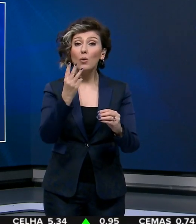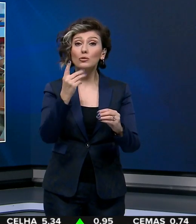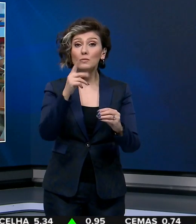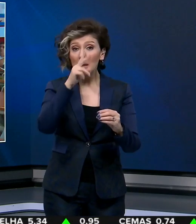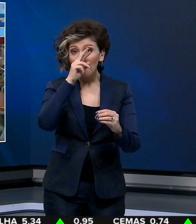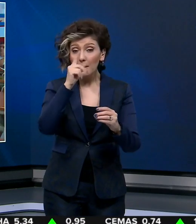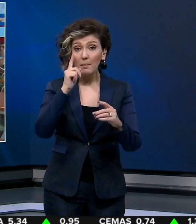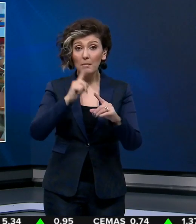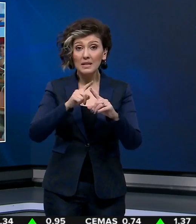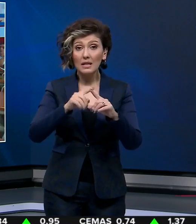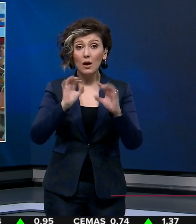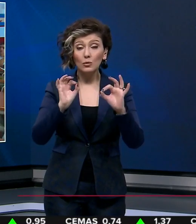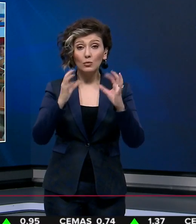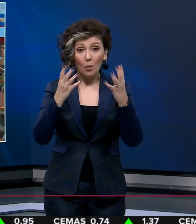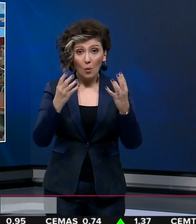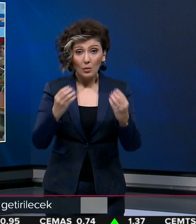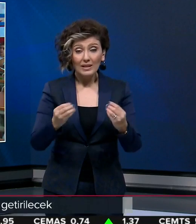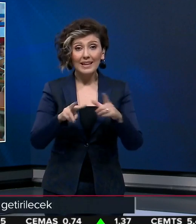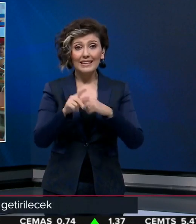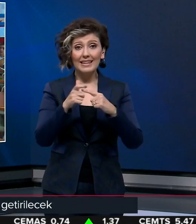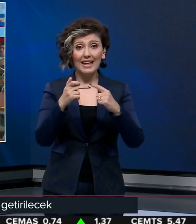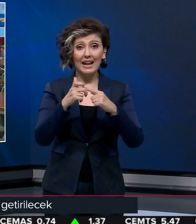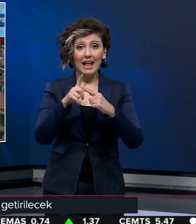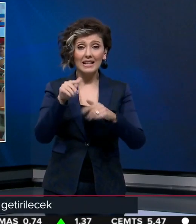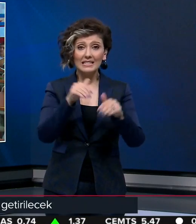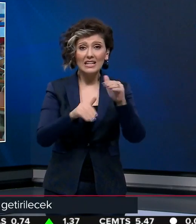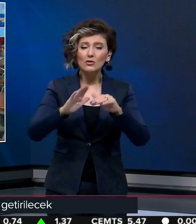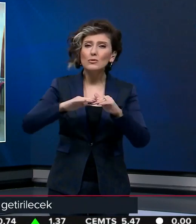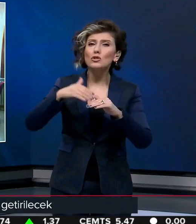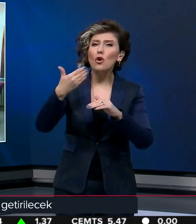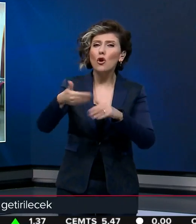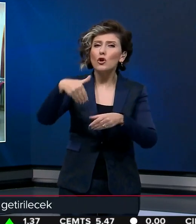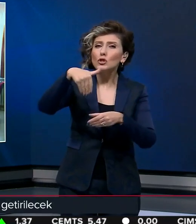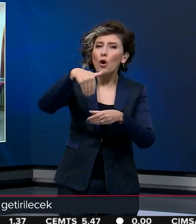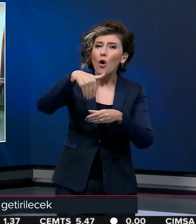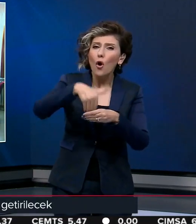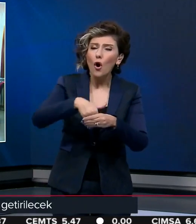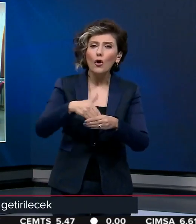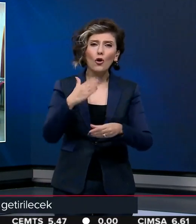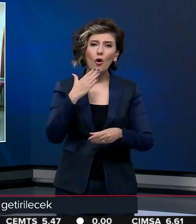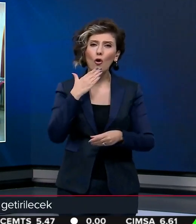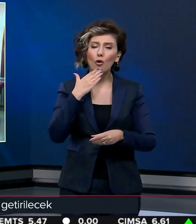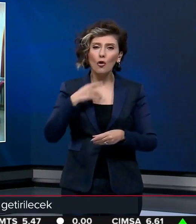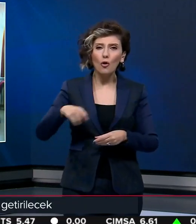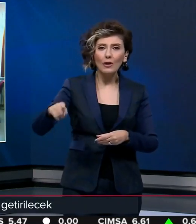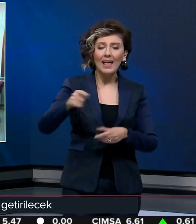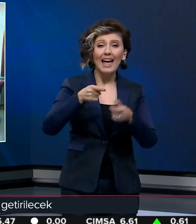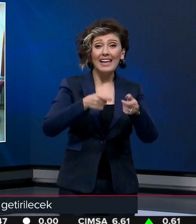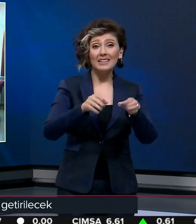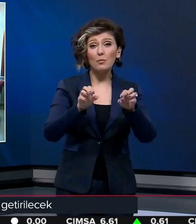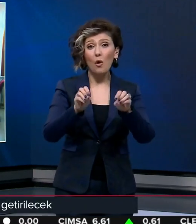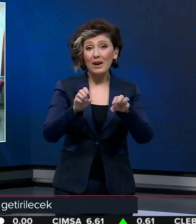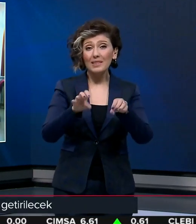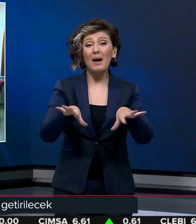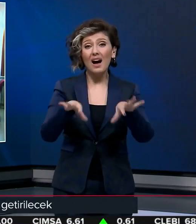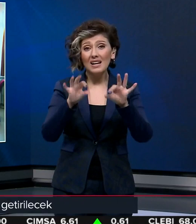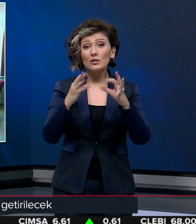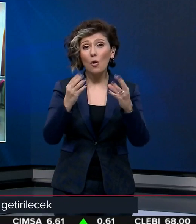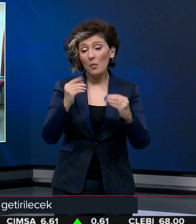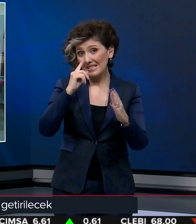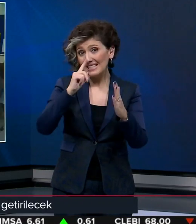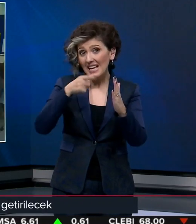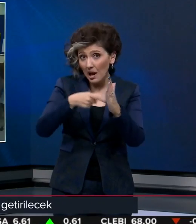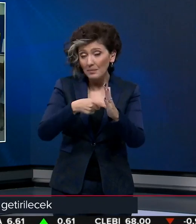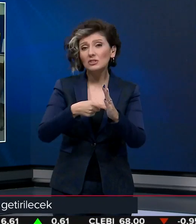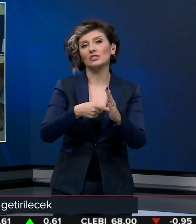31 Mart pazar günü gerçekleştirilecek yerel seçimler sonrası oy kullanılan okulların eğitim öğretime hazır hale getirilmesi